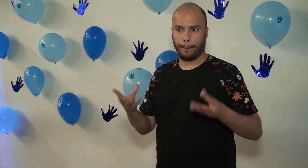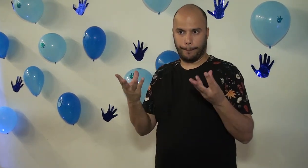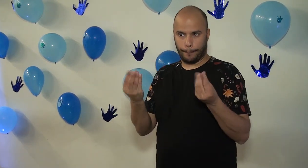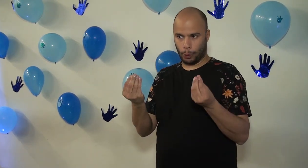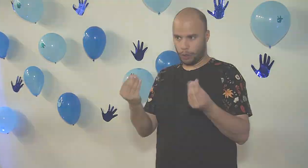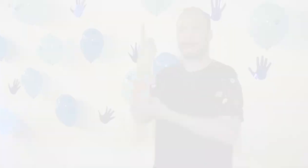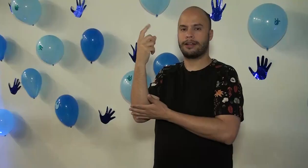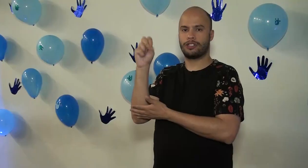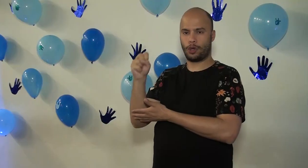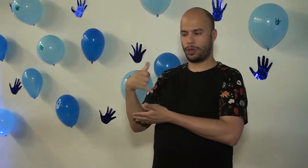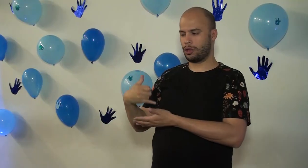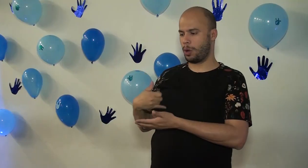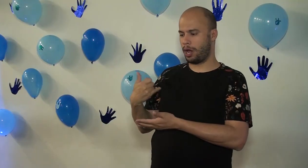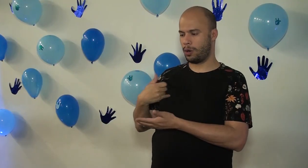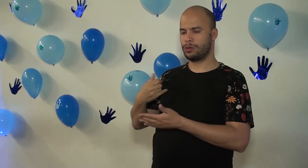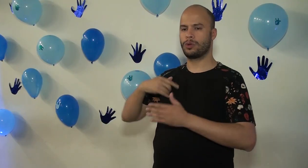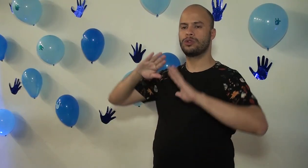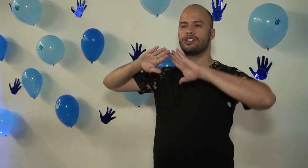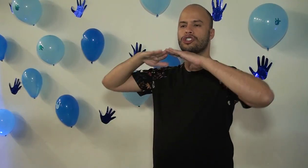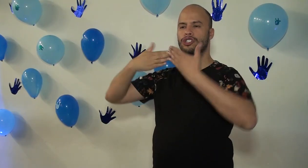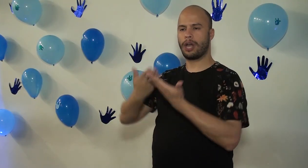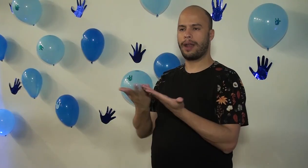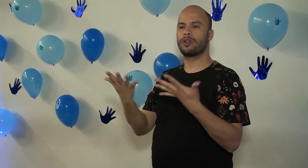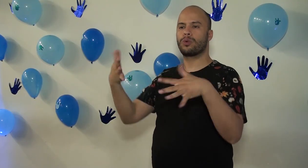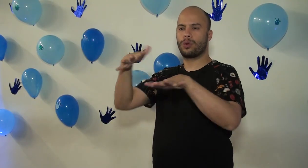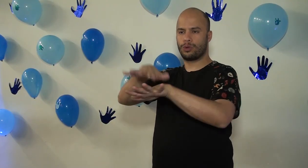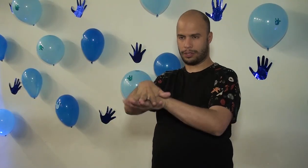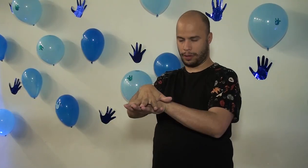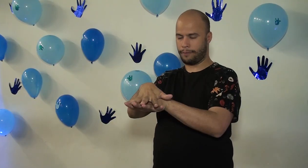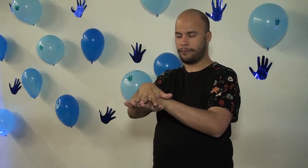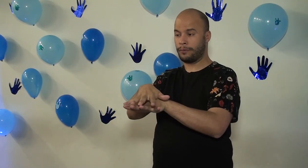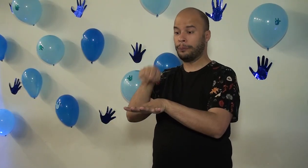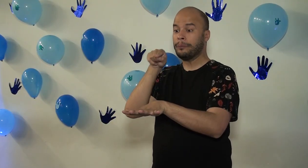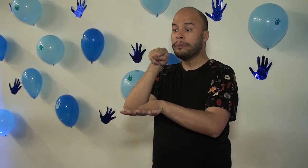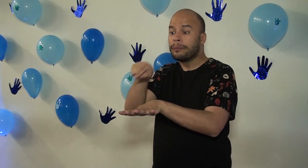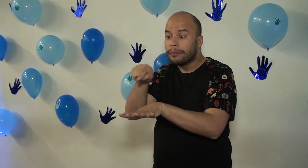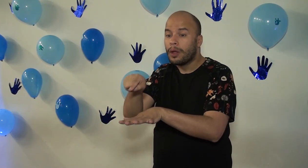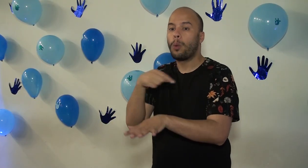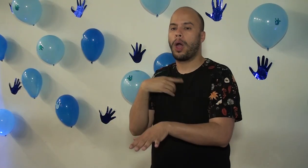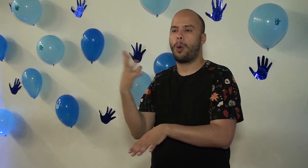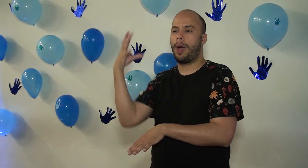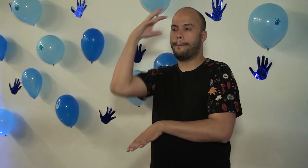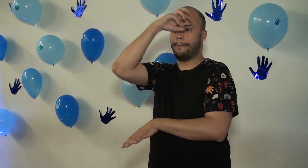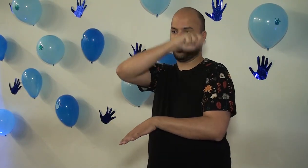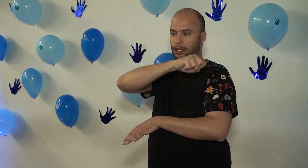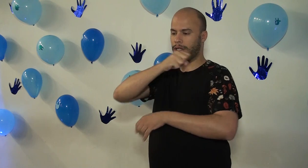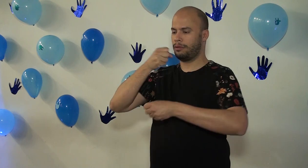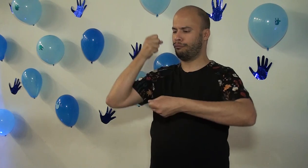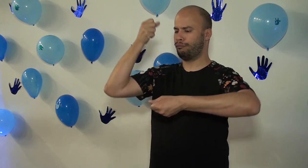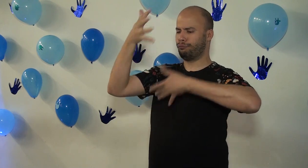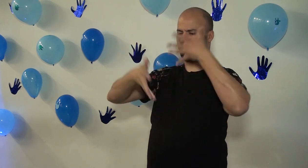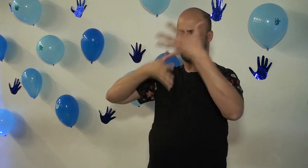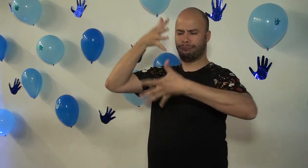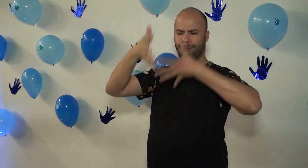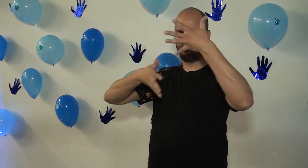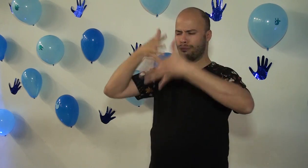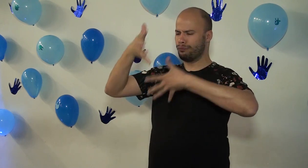bastante. Eu tinha mais ou menos 18 anos que eu estava numa escola de inclusão. aprendi a língua de sinais e quando eu